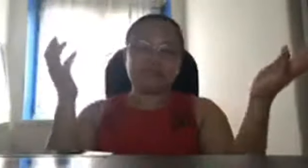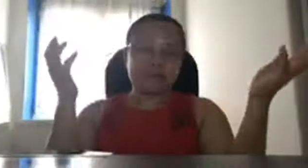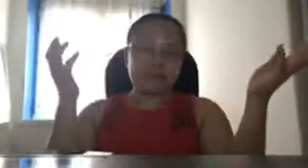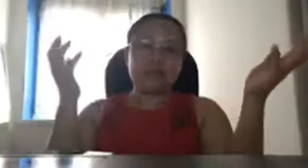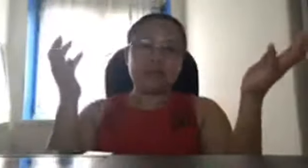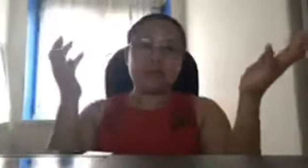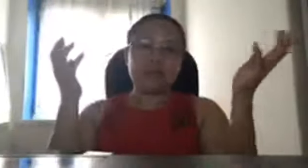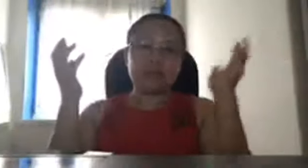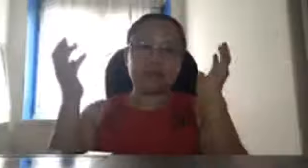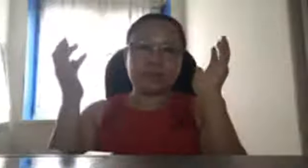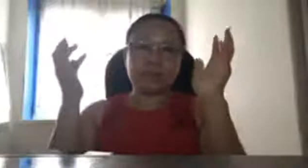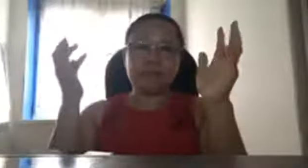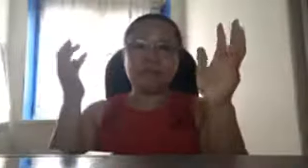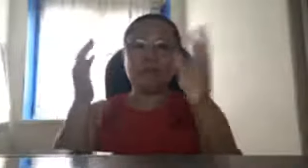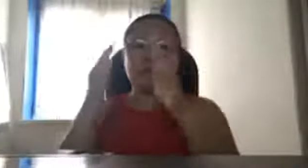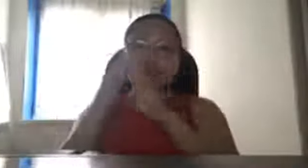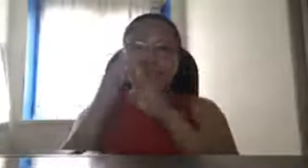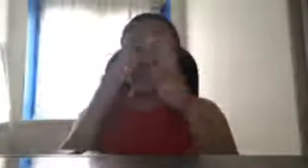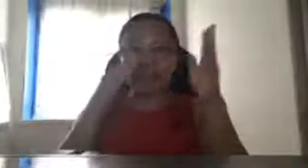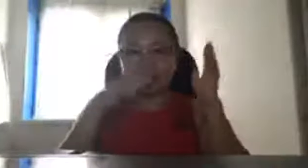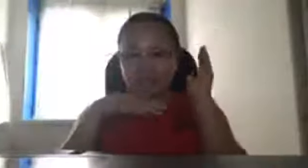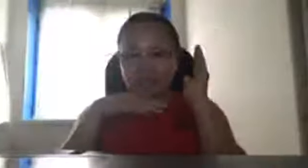so dapat Pangulong Duterte